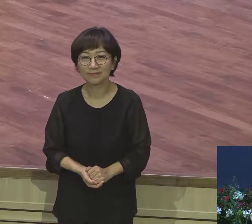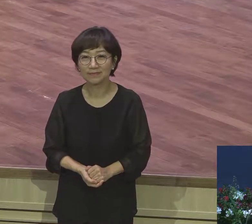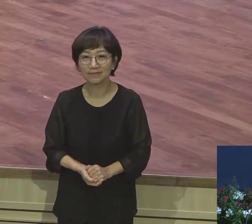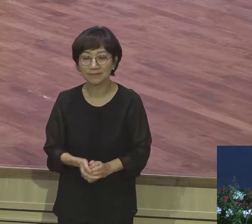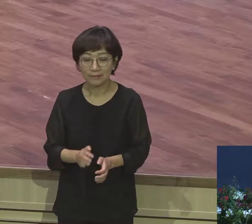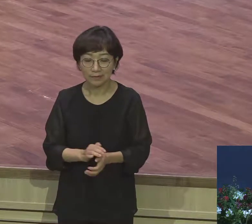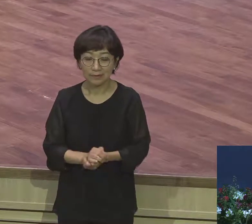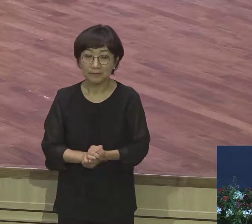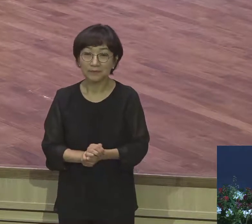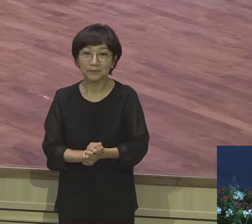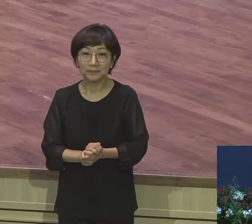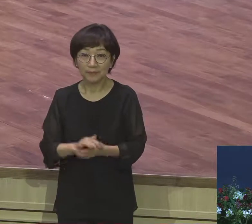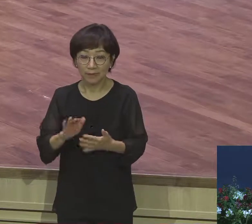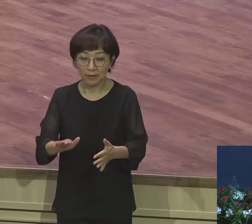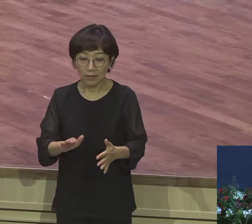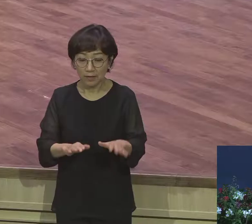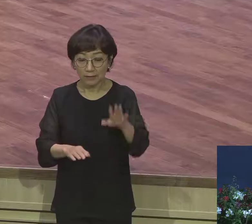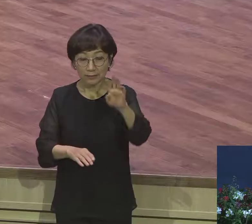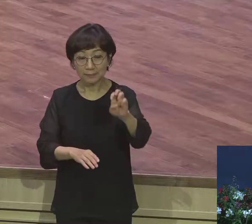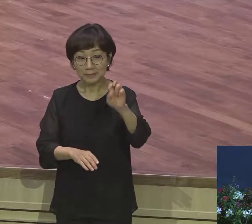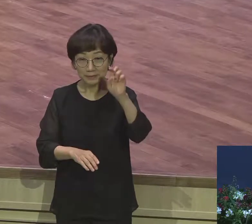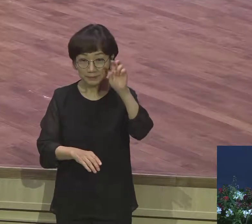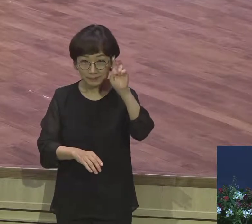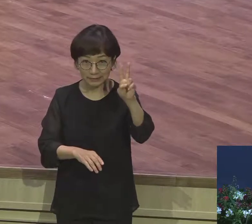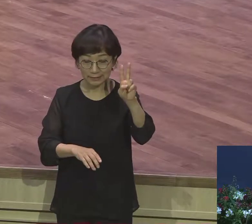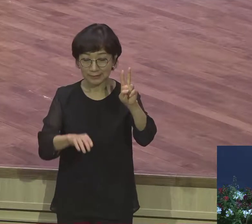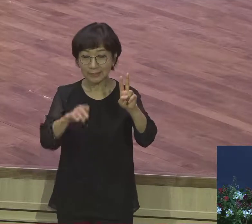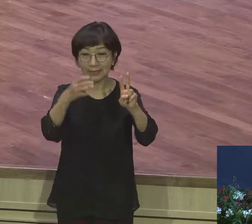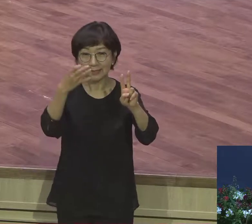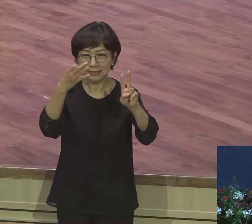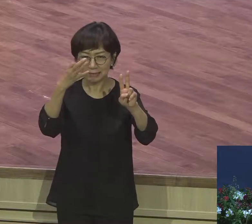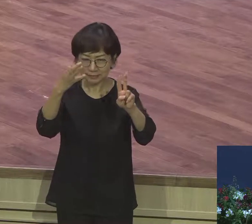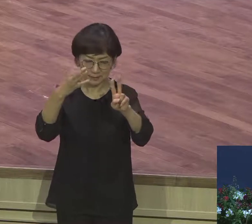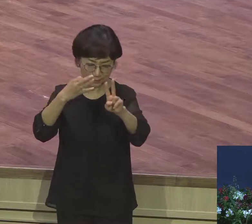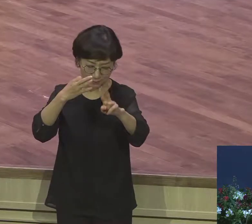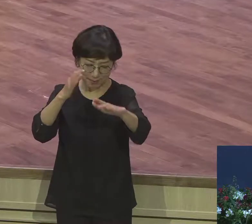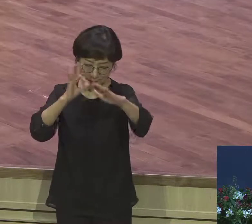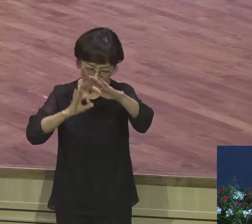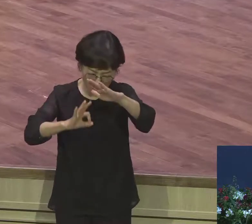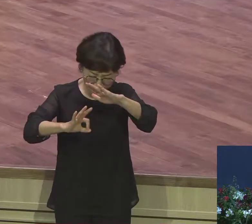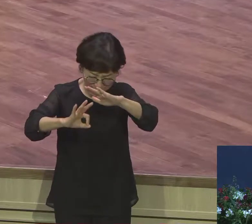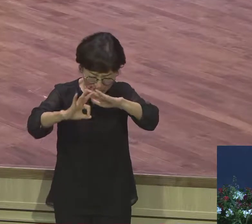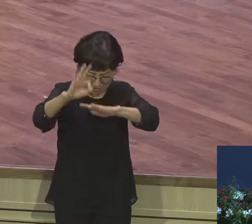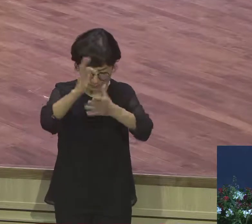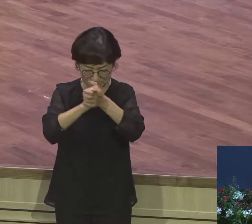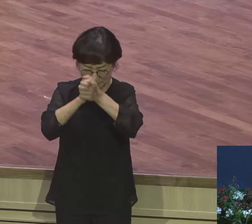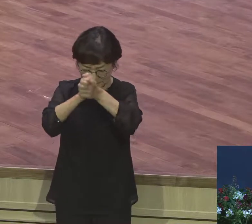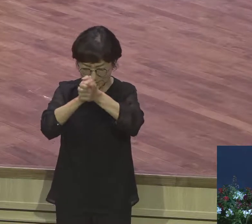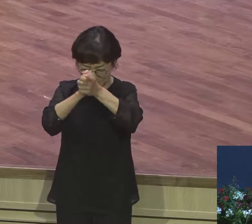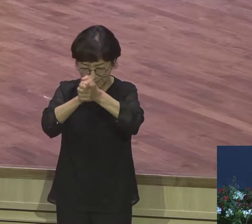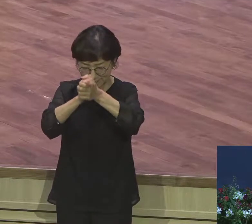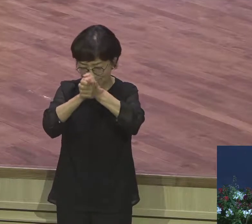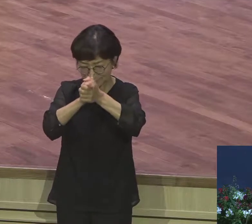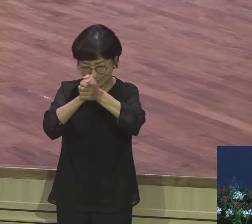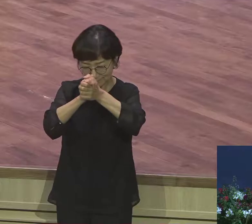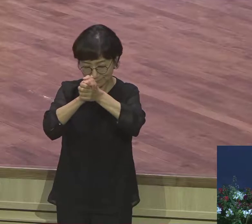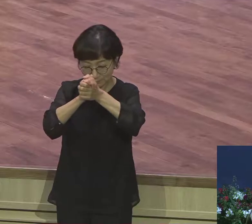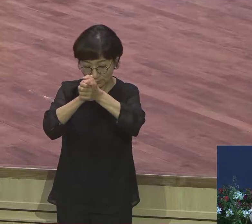되었느냐 본문 13절로 21절에 오면 밤새워 기도하고 그랬는데도 불구하고 야곱이가 뭐가